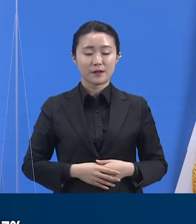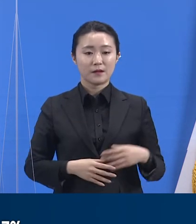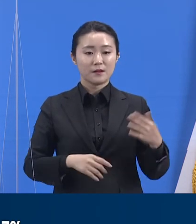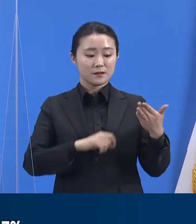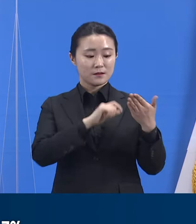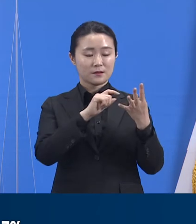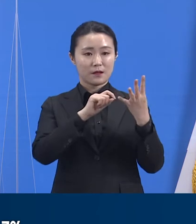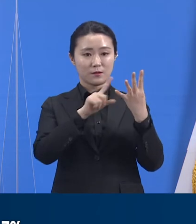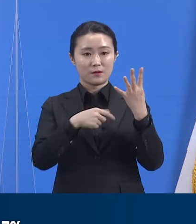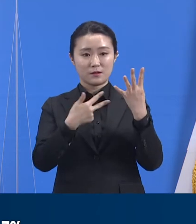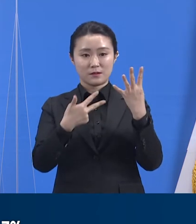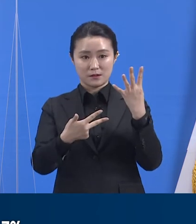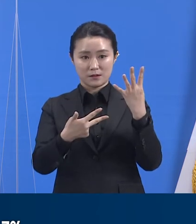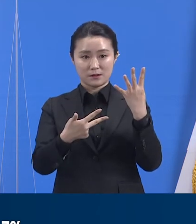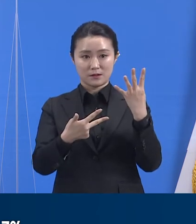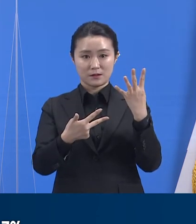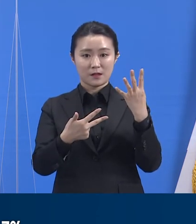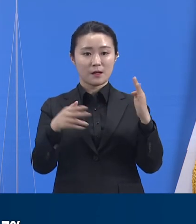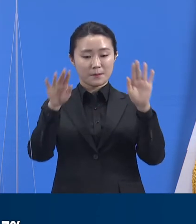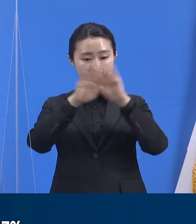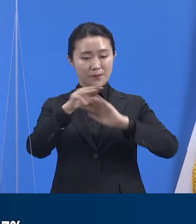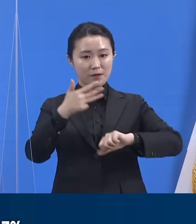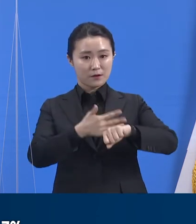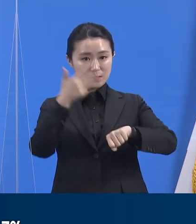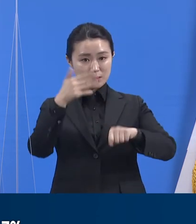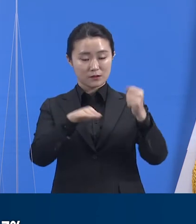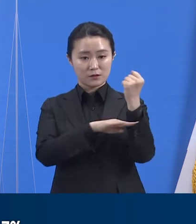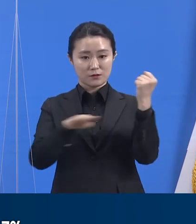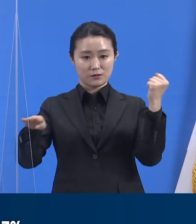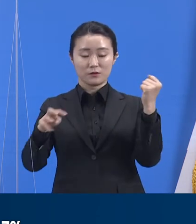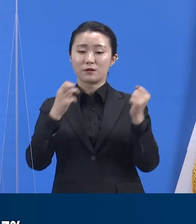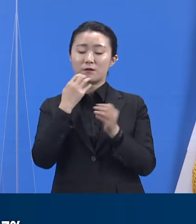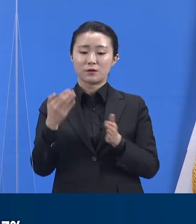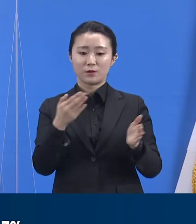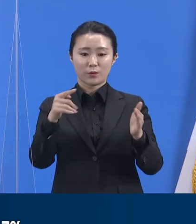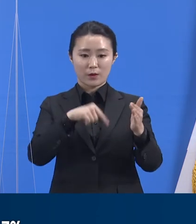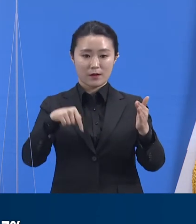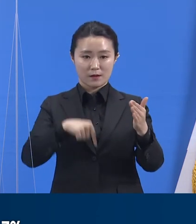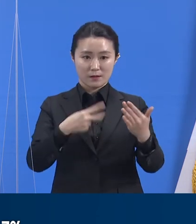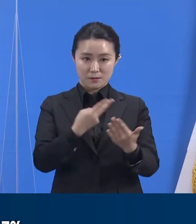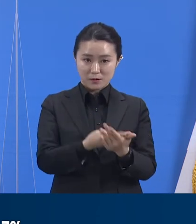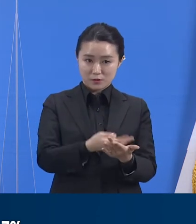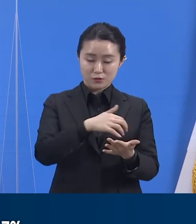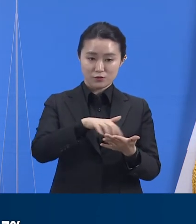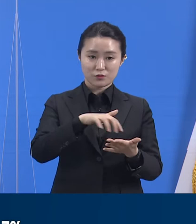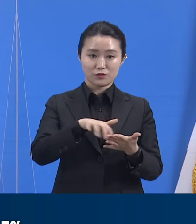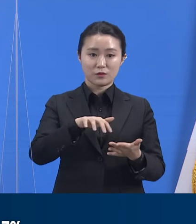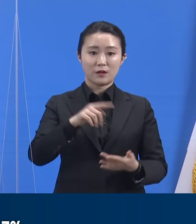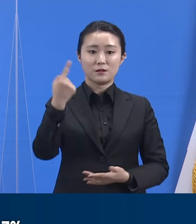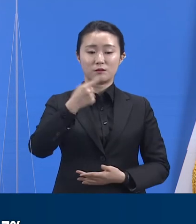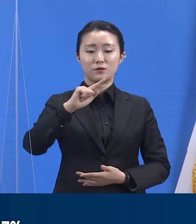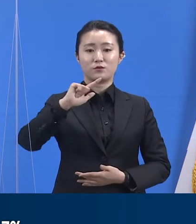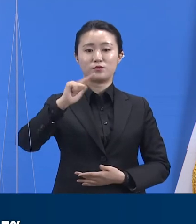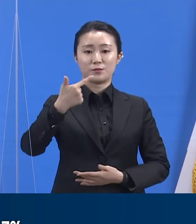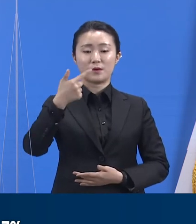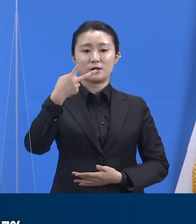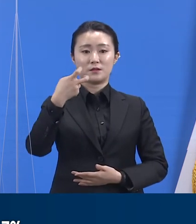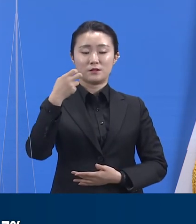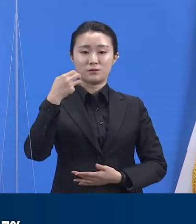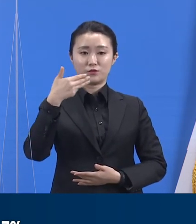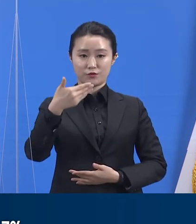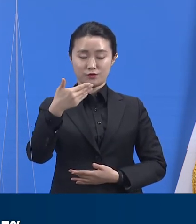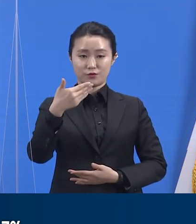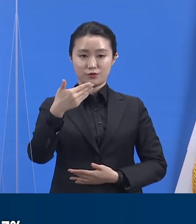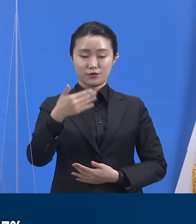중증 환자 병상을 합한 도내 의료기관 확보 병상은 총 1629개입니다. 현재